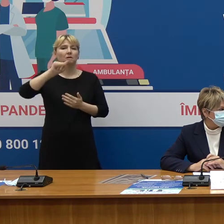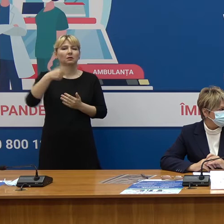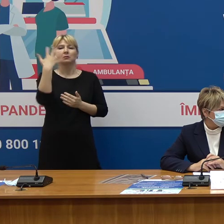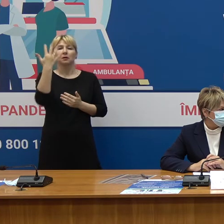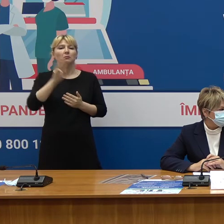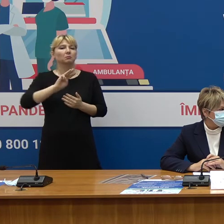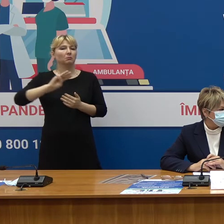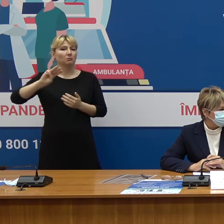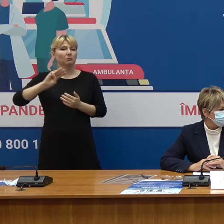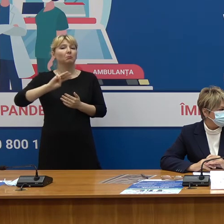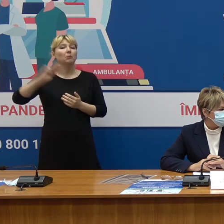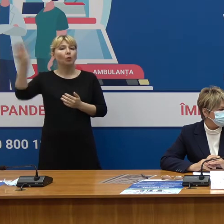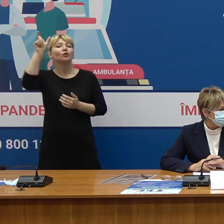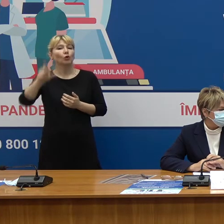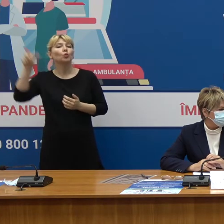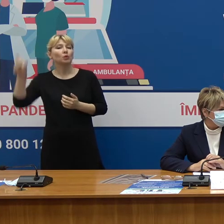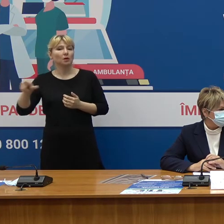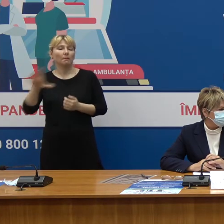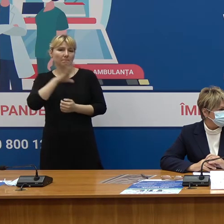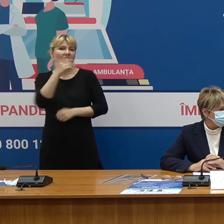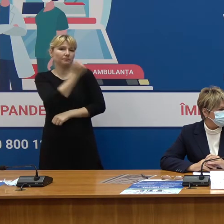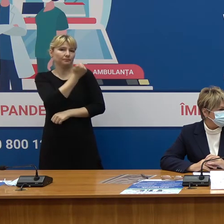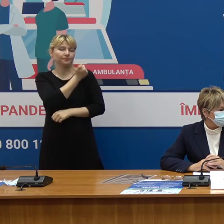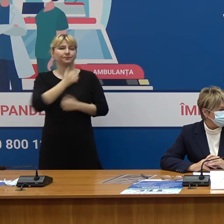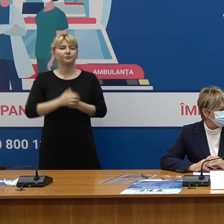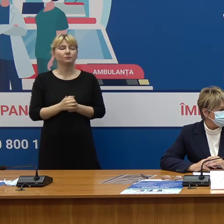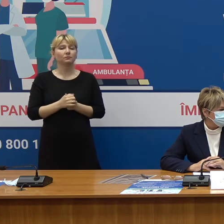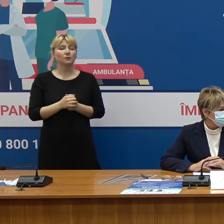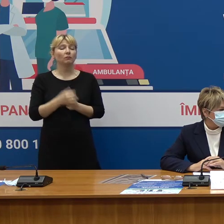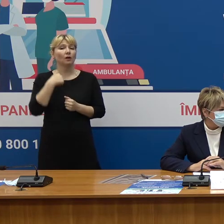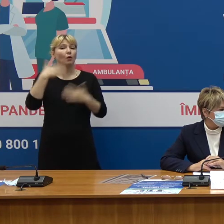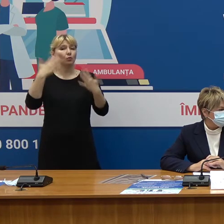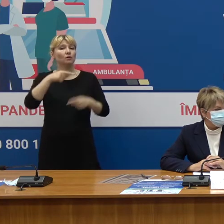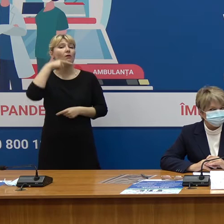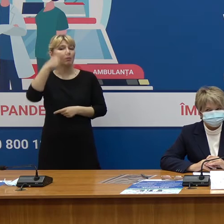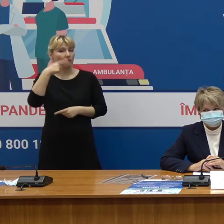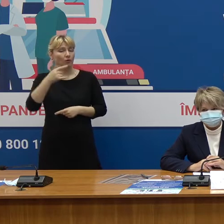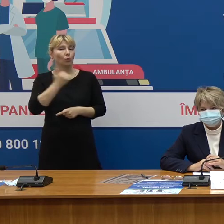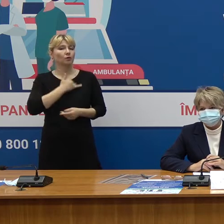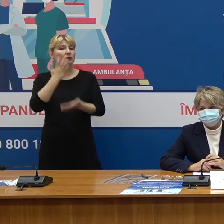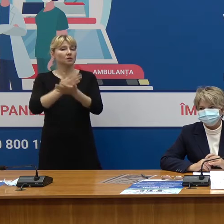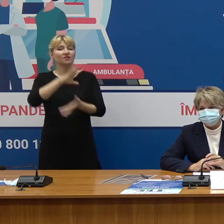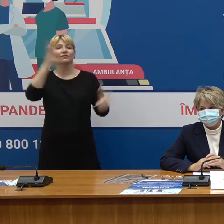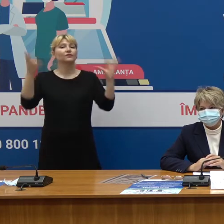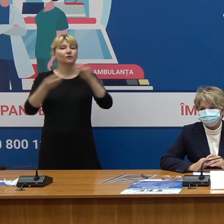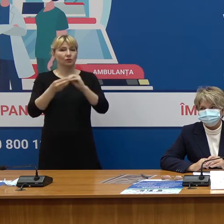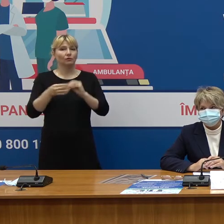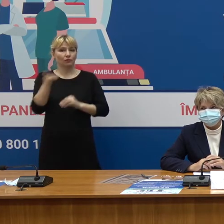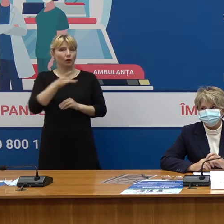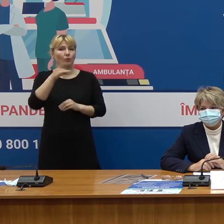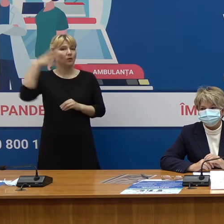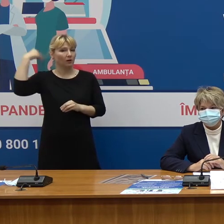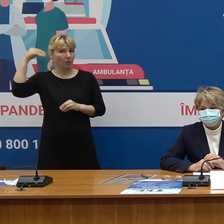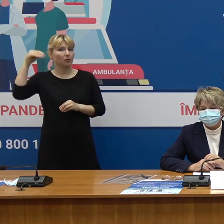milioane de persoane. Am mai spus că avem în total în Republica